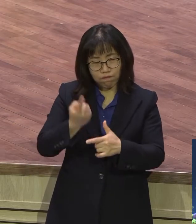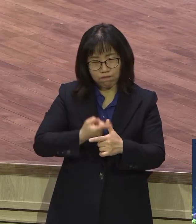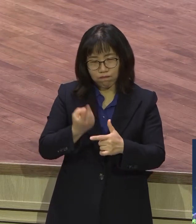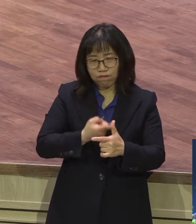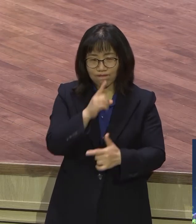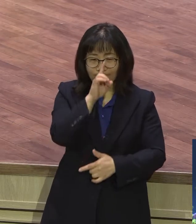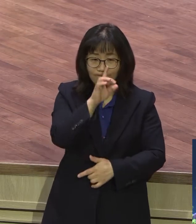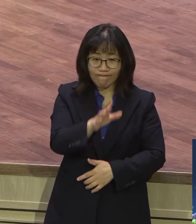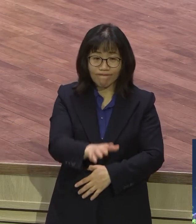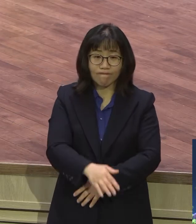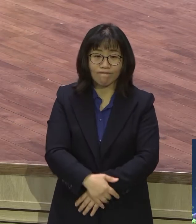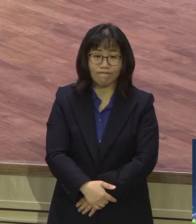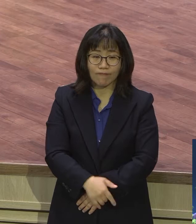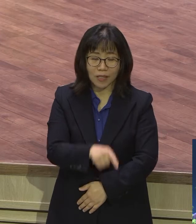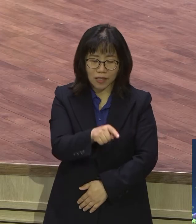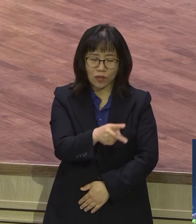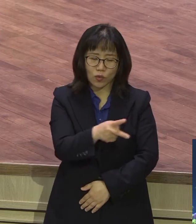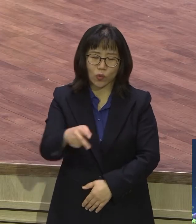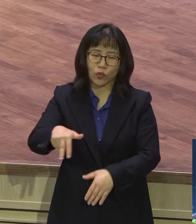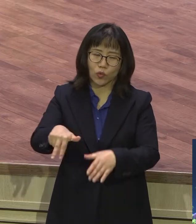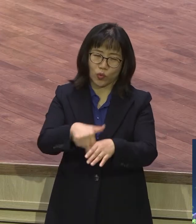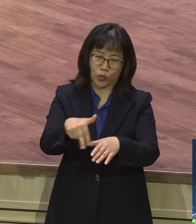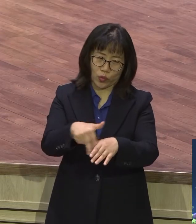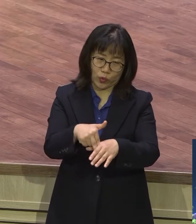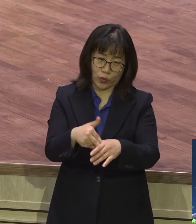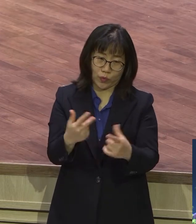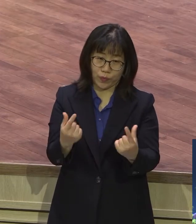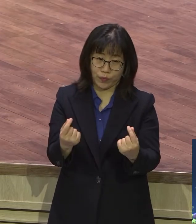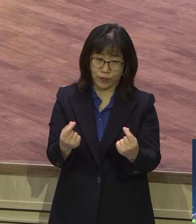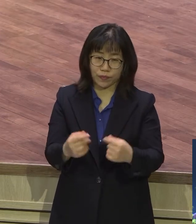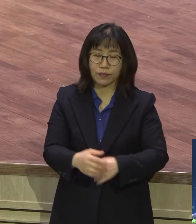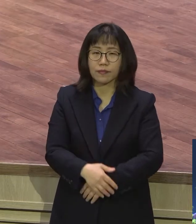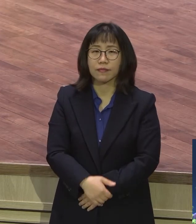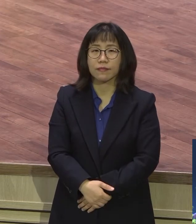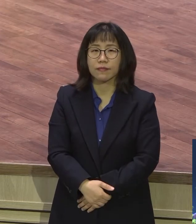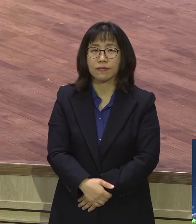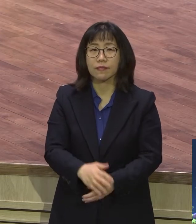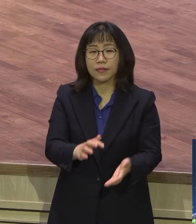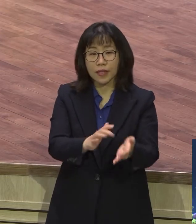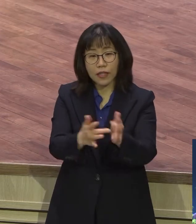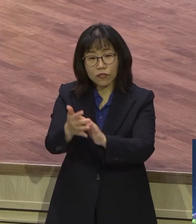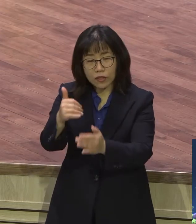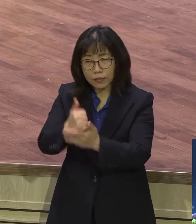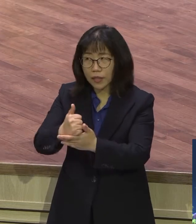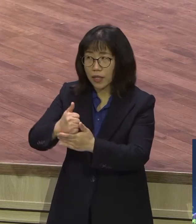그걸 종교라 그럽니다 예수님께서 가르쳐 주신 기도의 모범이잖아요